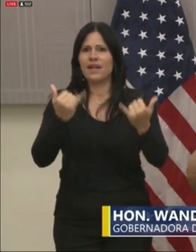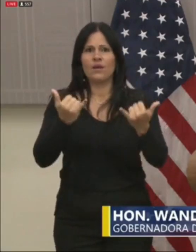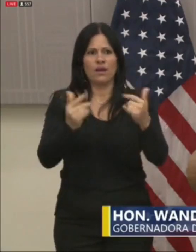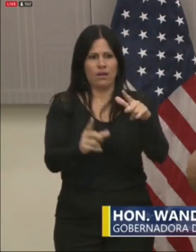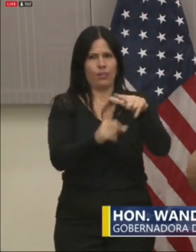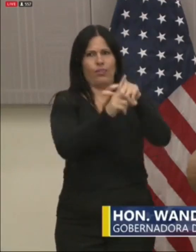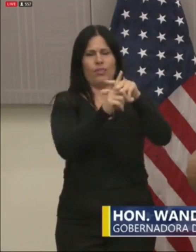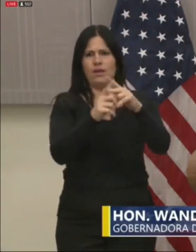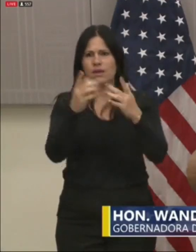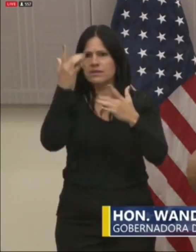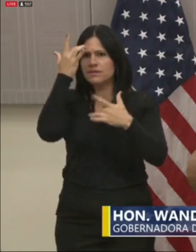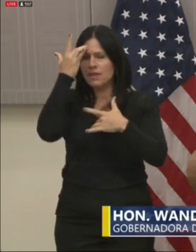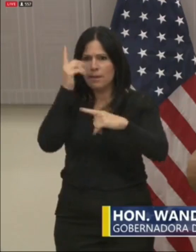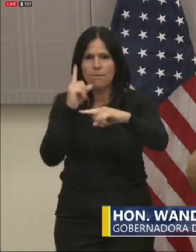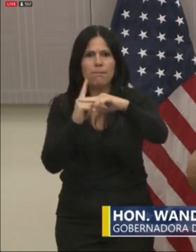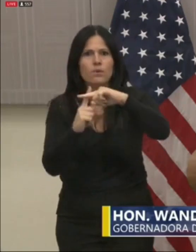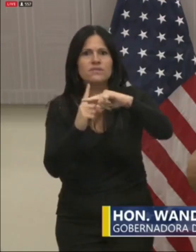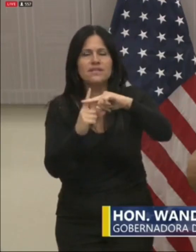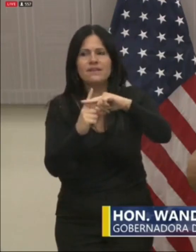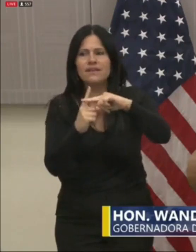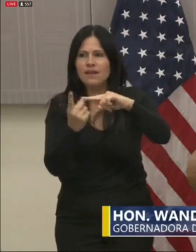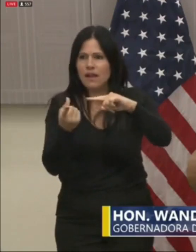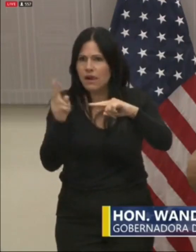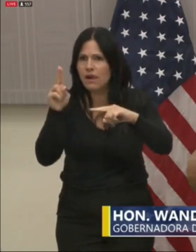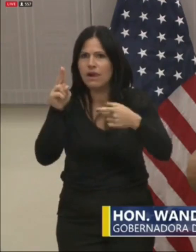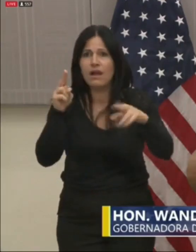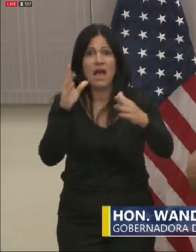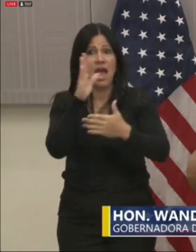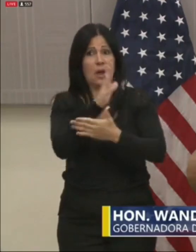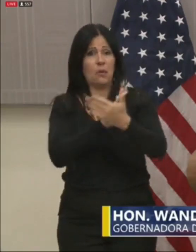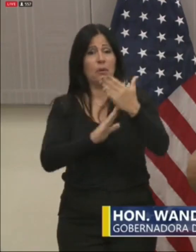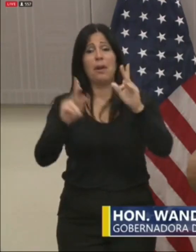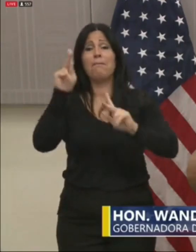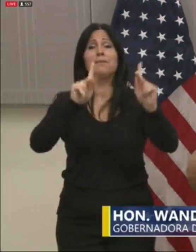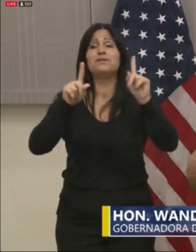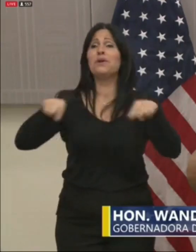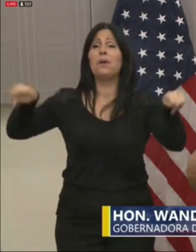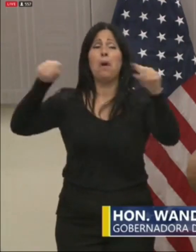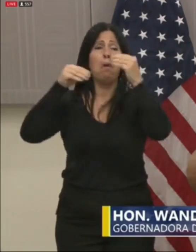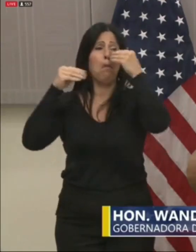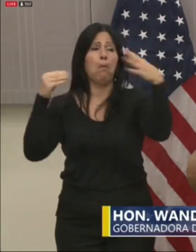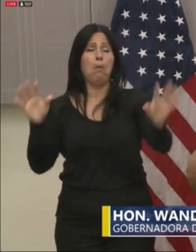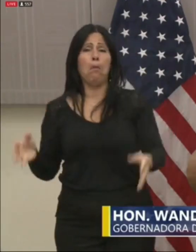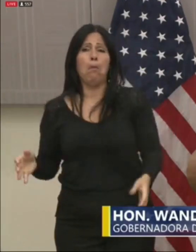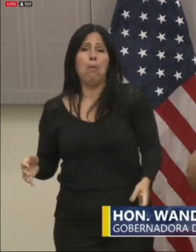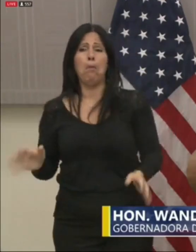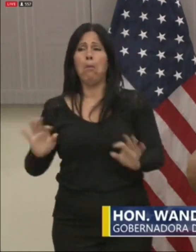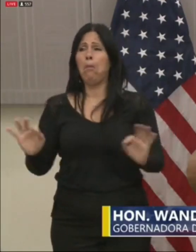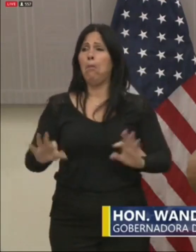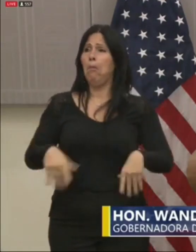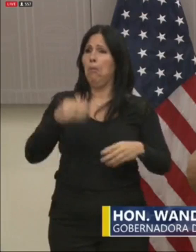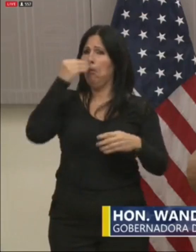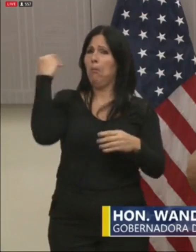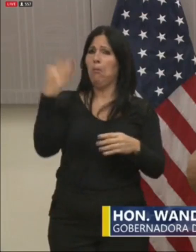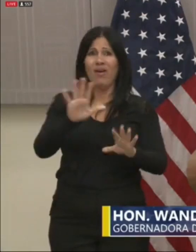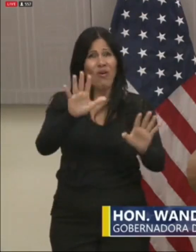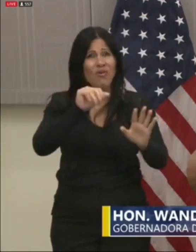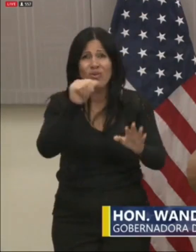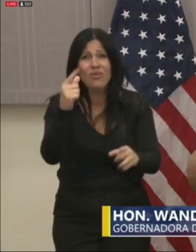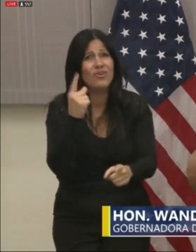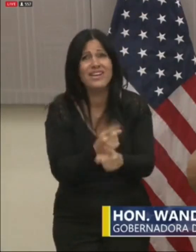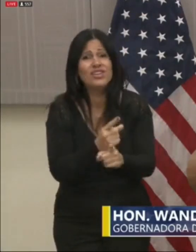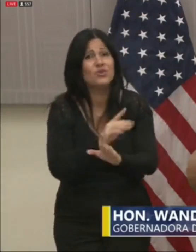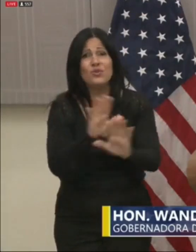Rico. Dado a que la respuesta de algunos ciudadanos no ha sido la adecuada ante la situación de emergencia, nuestra